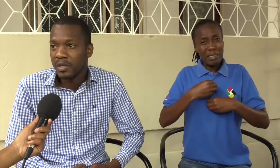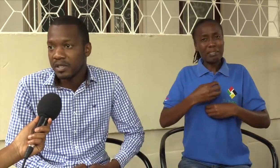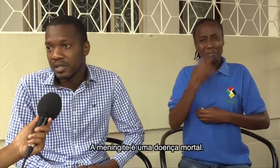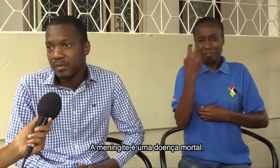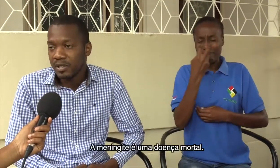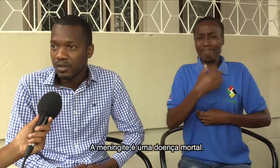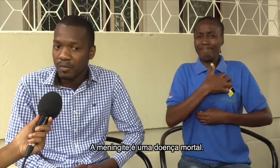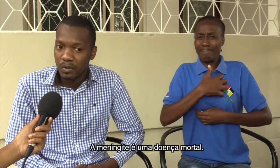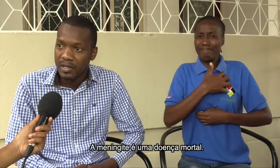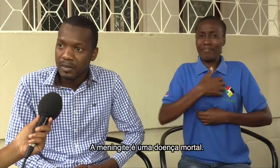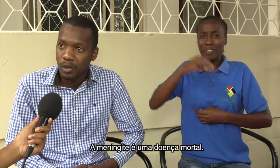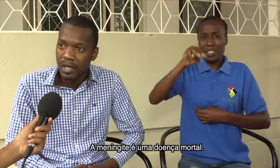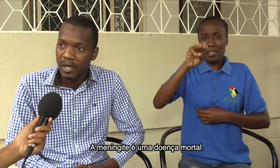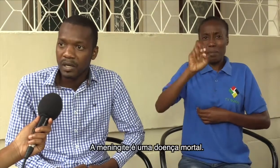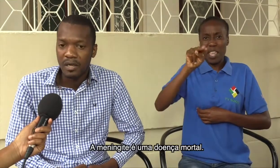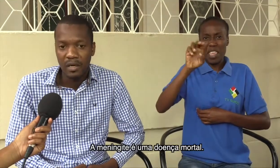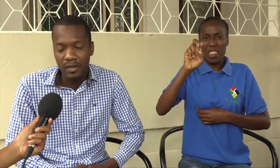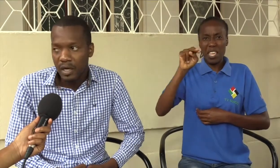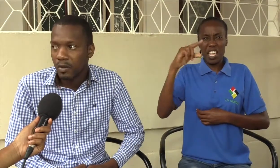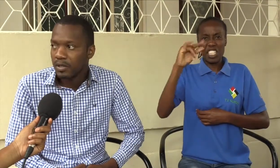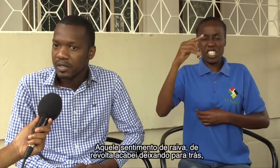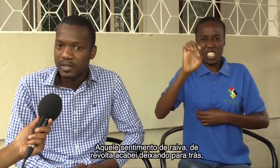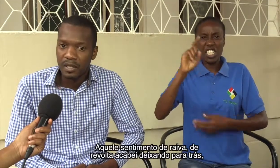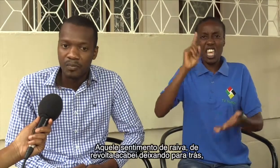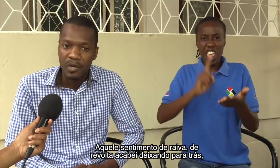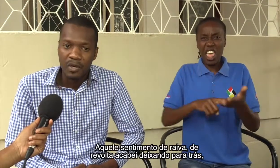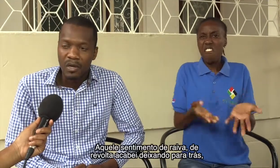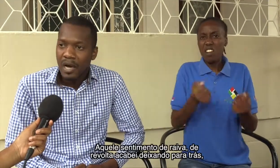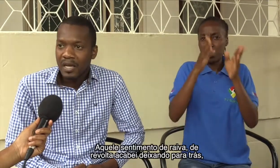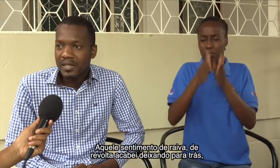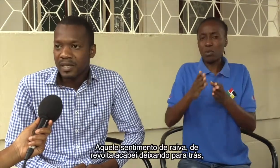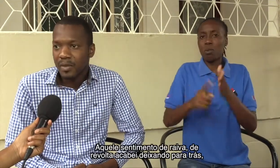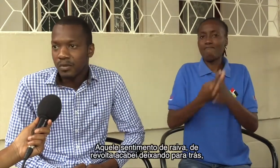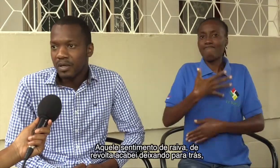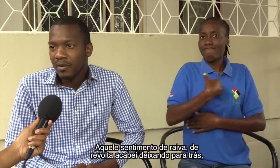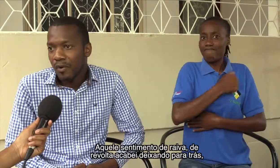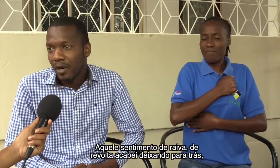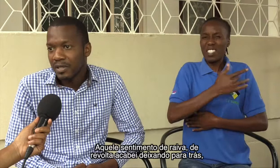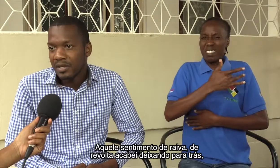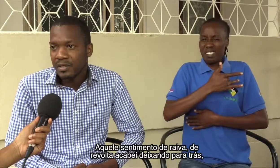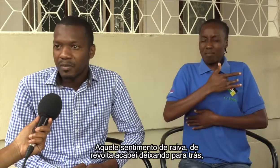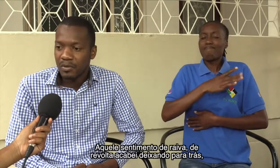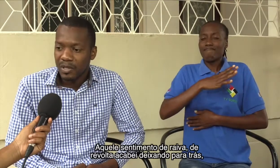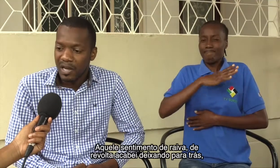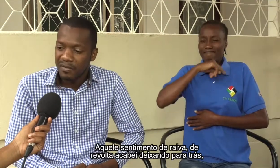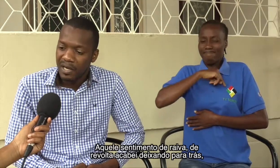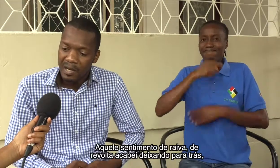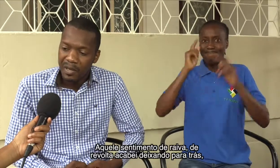meningite. A meningite é uma doença mortal. Então, quer dizer, aquele sentimento de revolta, aquele sentimento de raiva, acabei